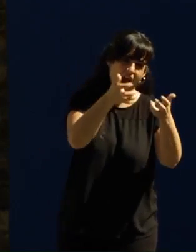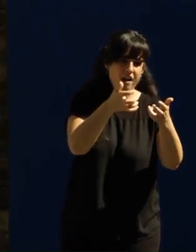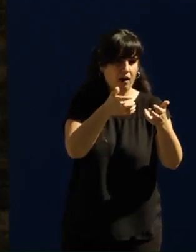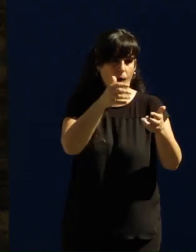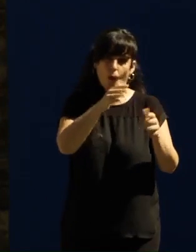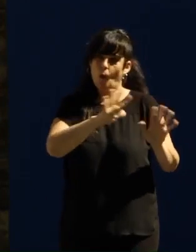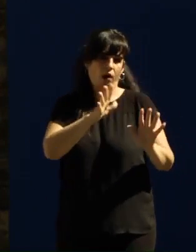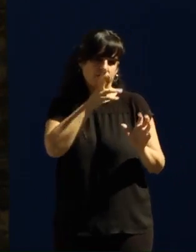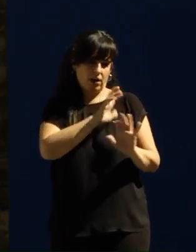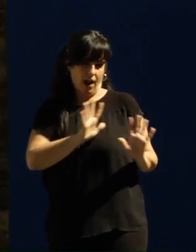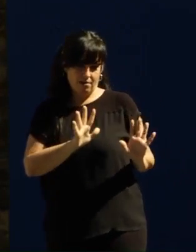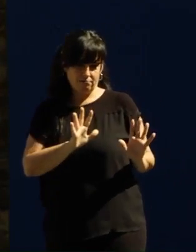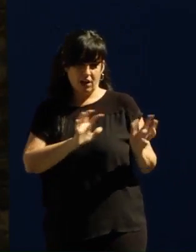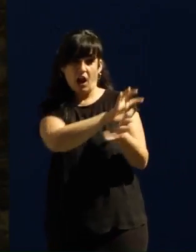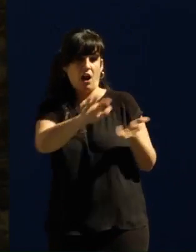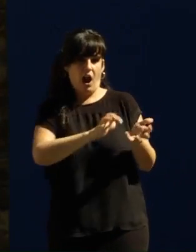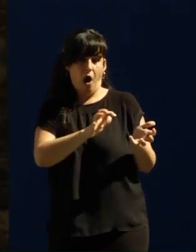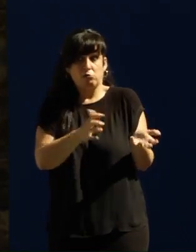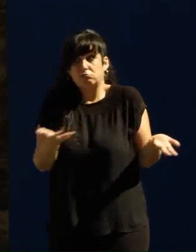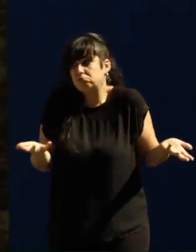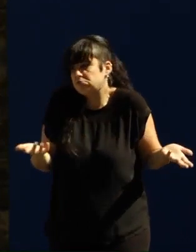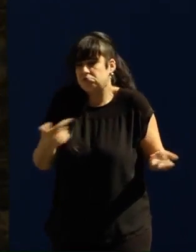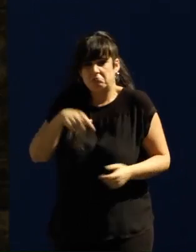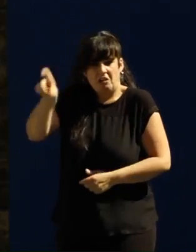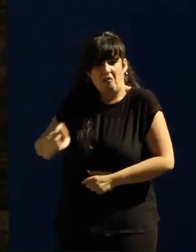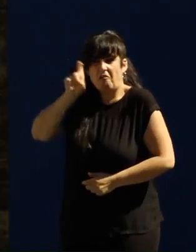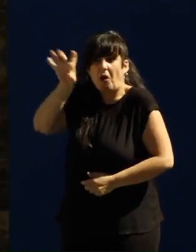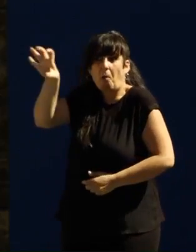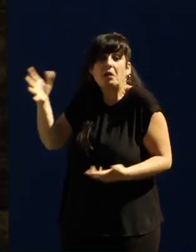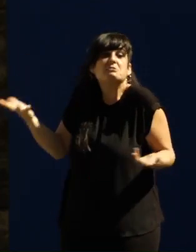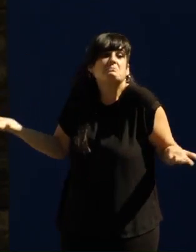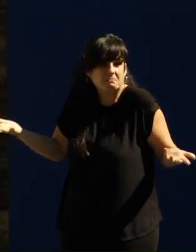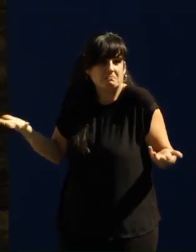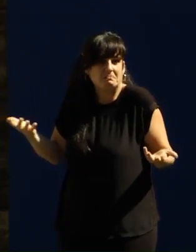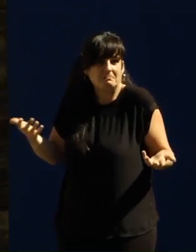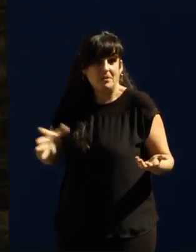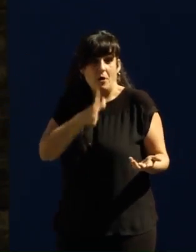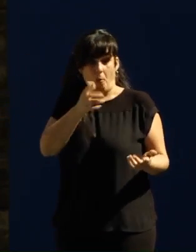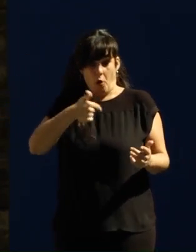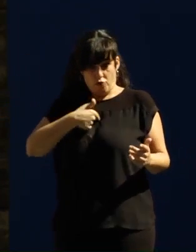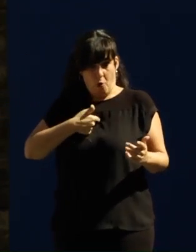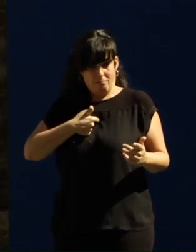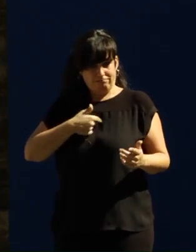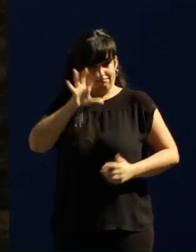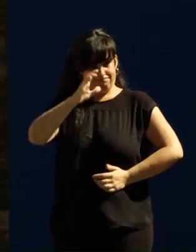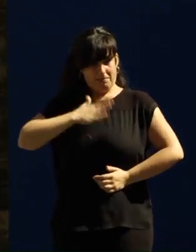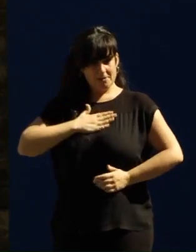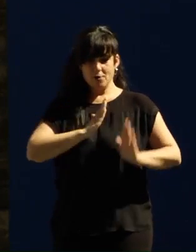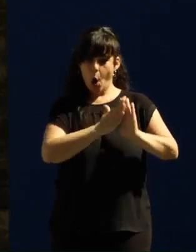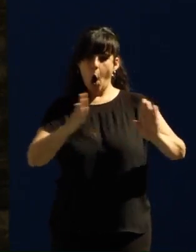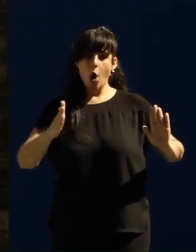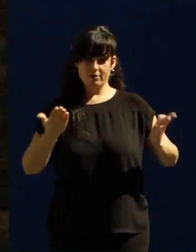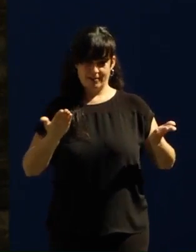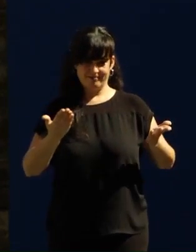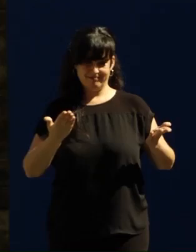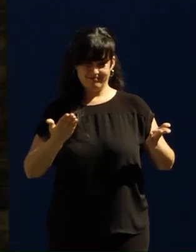desorden. Yo no sé en qué país vivía el señor Feijóo. En el mío el desorden comenzó hace mucho tiempo. En el mío